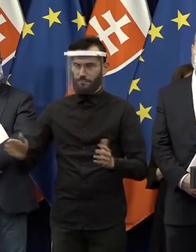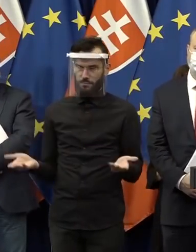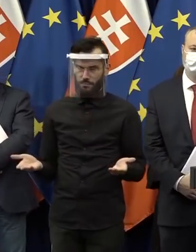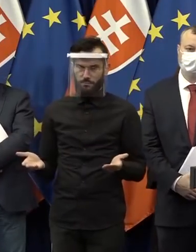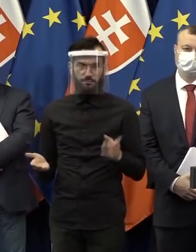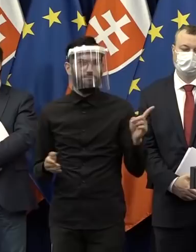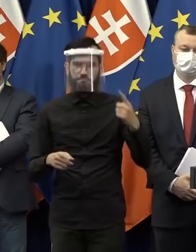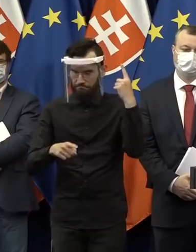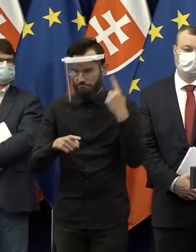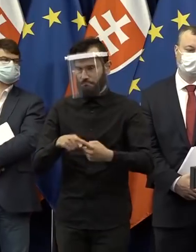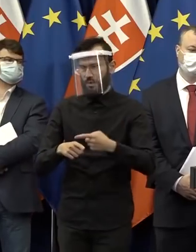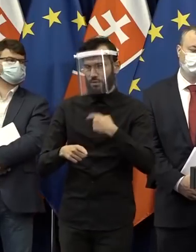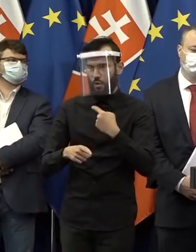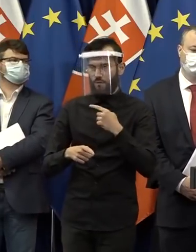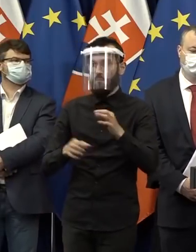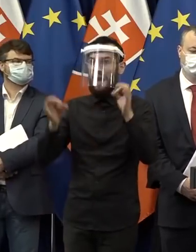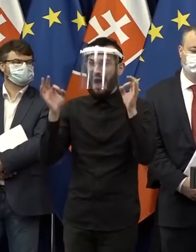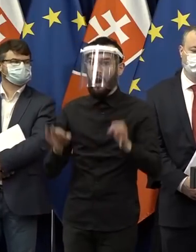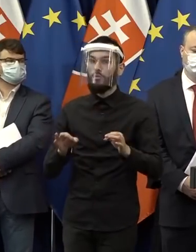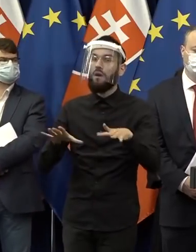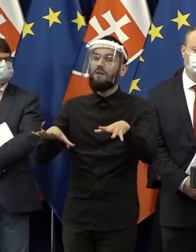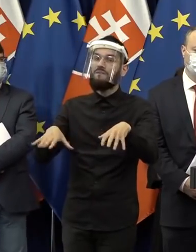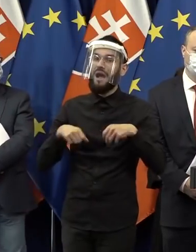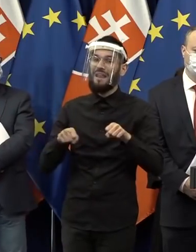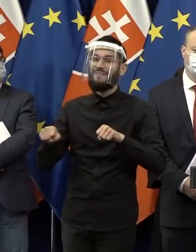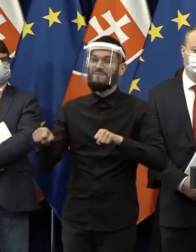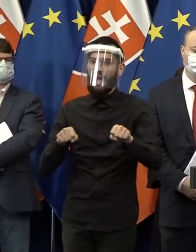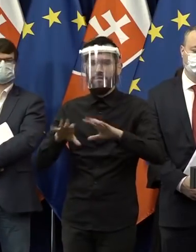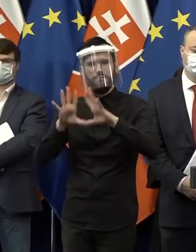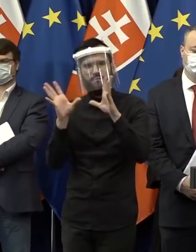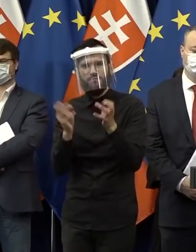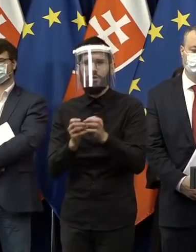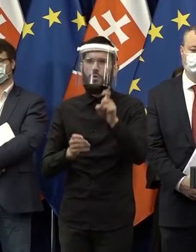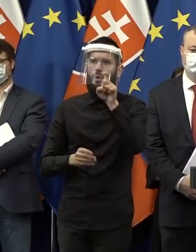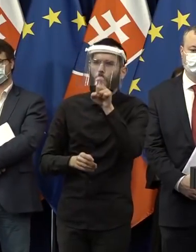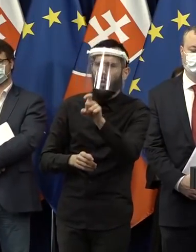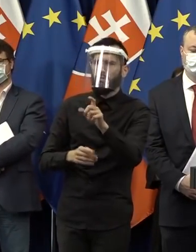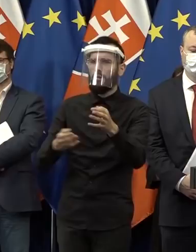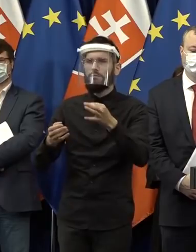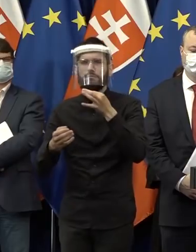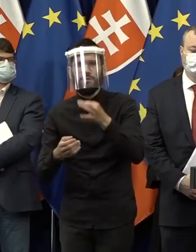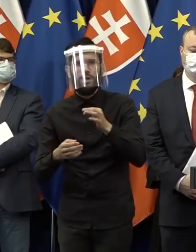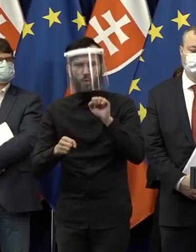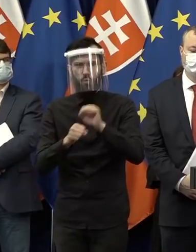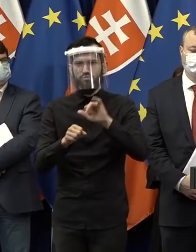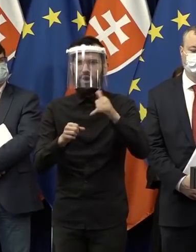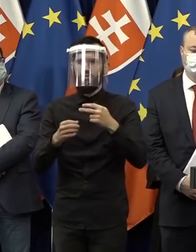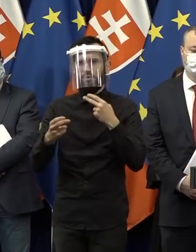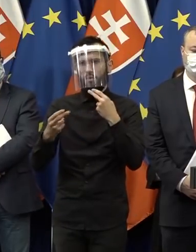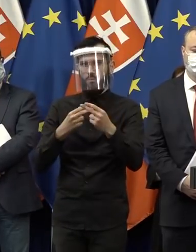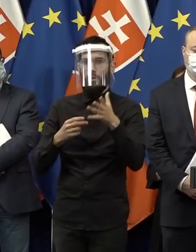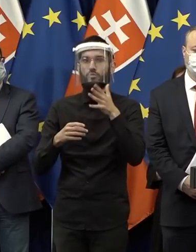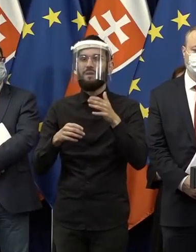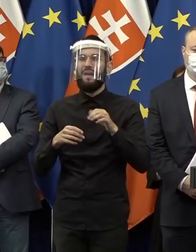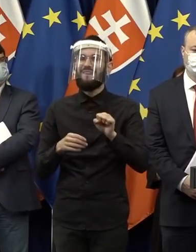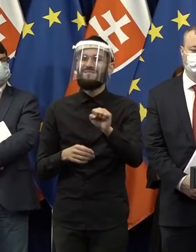Presne tak platí verzia, ktorú práve schválila vláda a všetky otázky, ktoré máte a mnohé ďalšie bude treba dopovedať údem vo